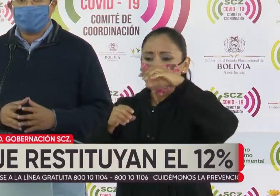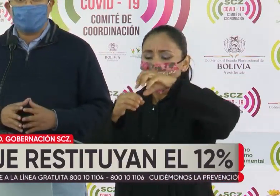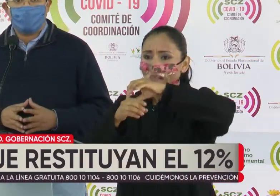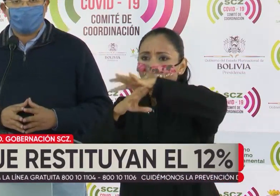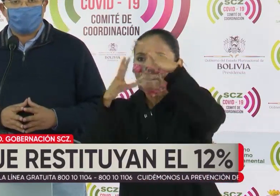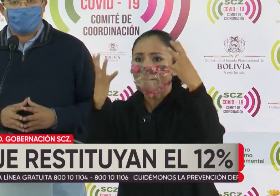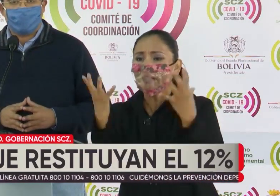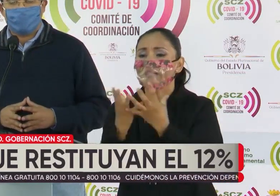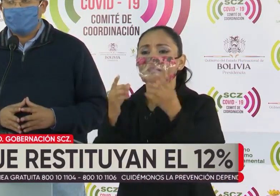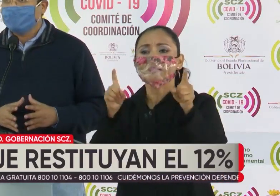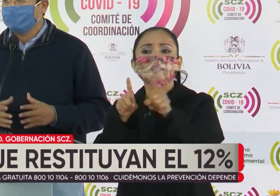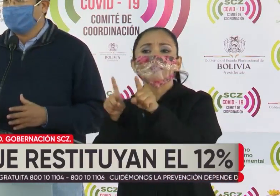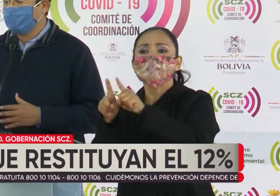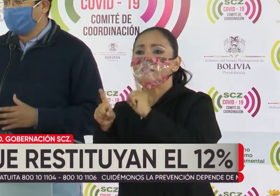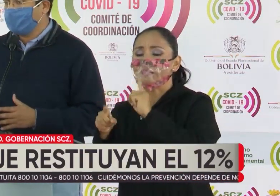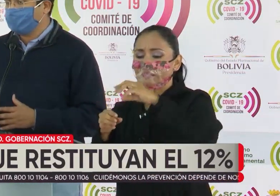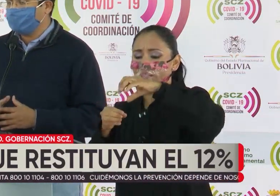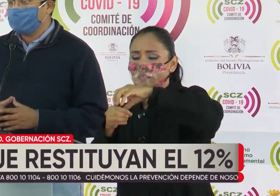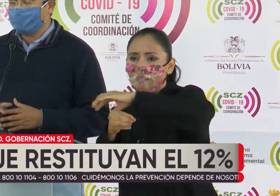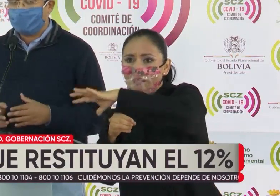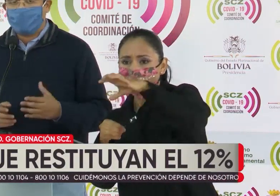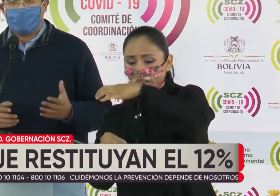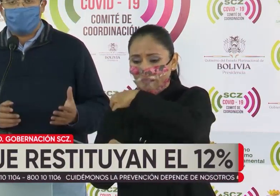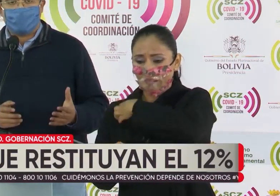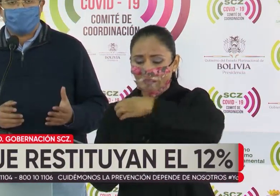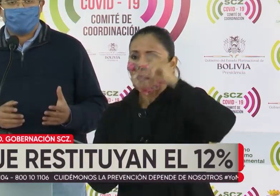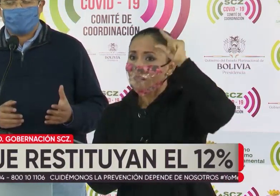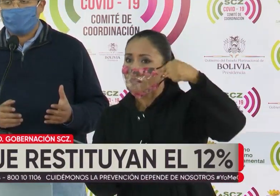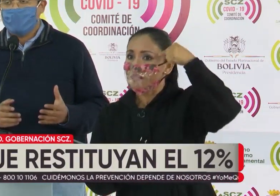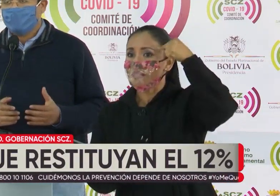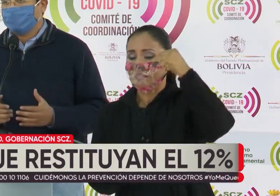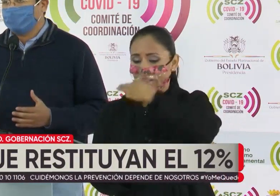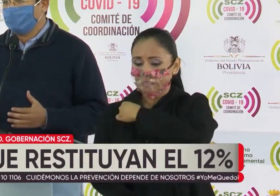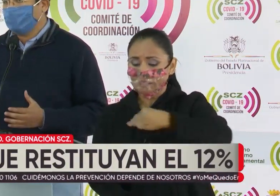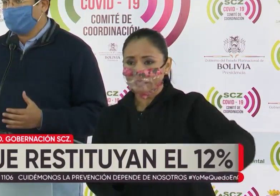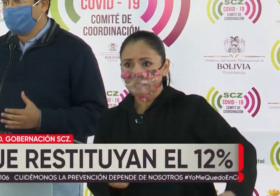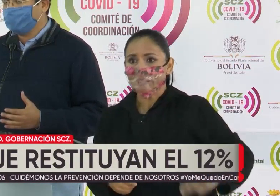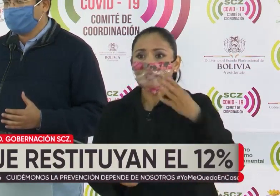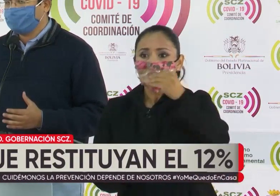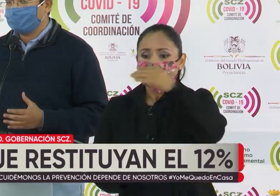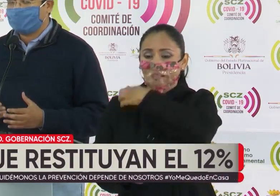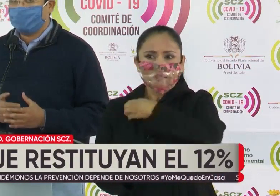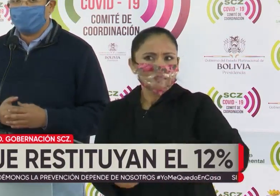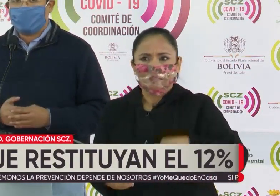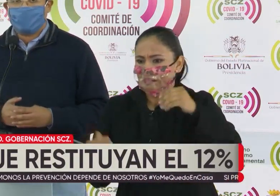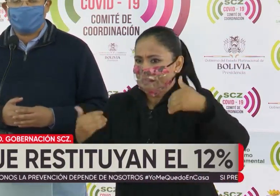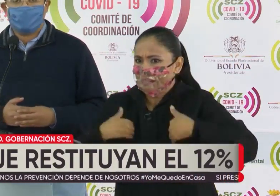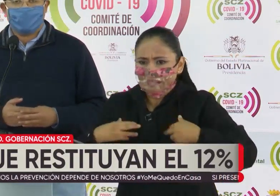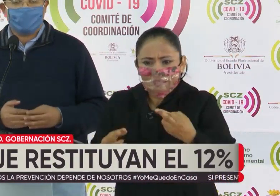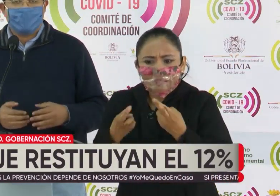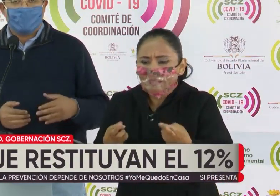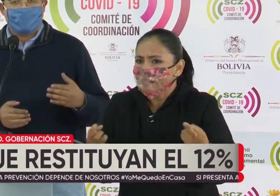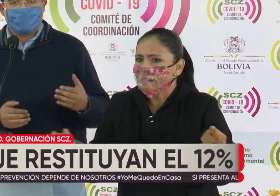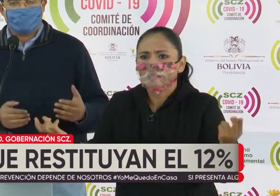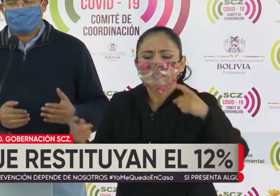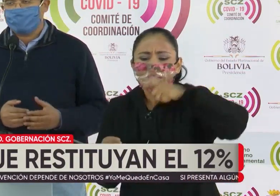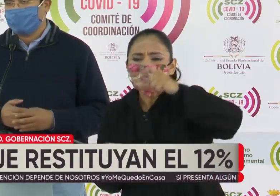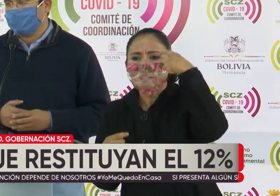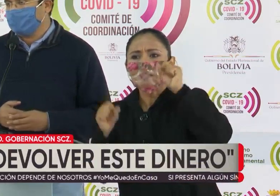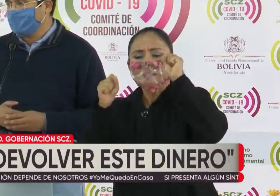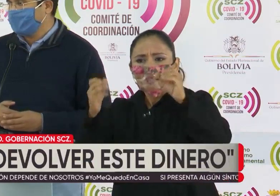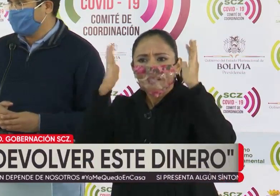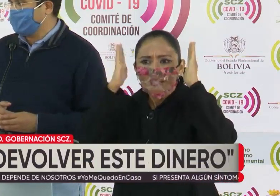pandemia como el coronavirus, donde los gobiernos municipales y las gobernaciones no tenemos los recursos necesarios para atender las